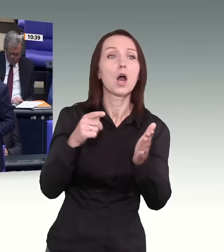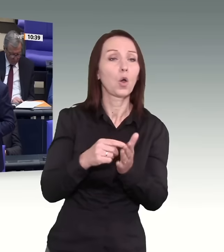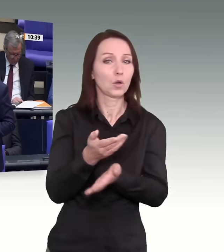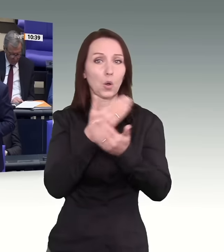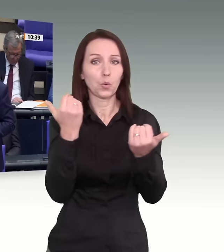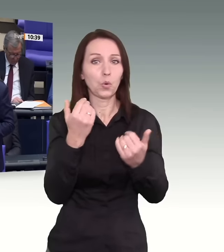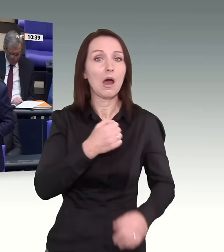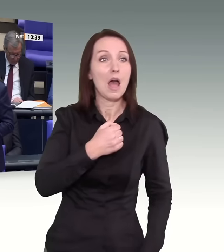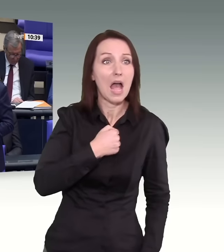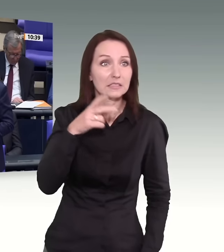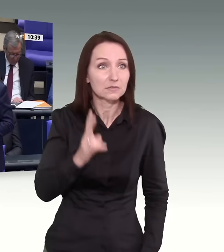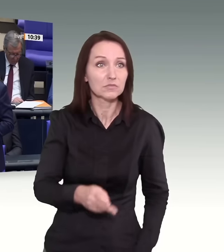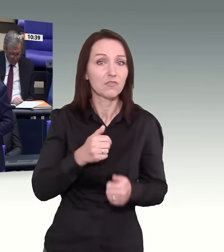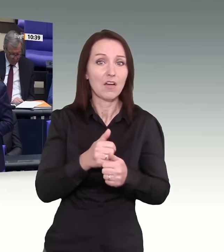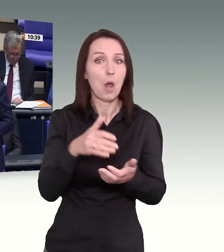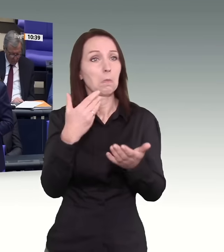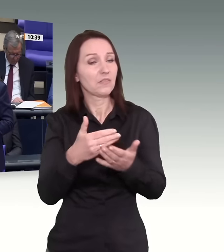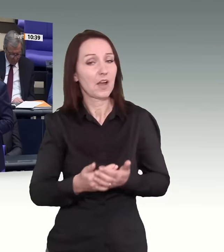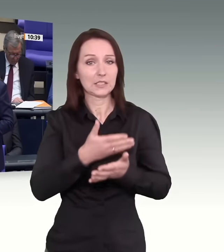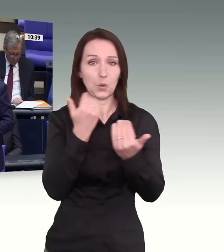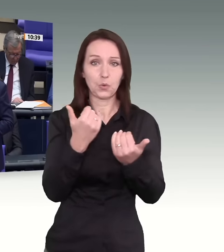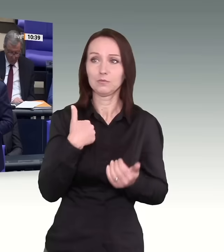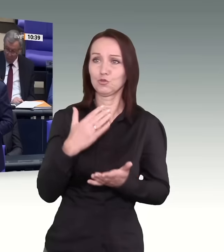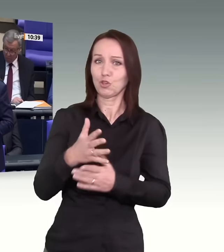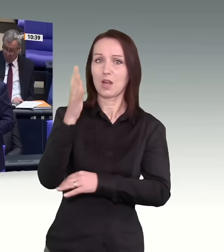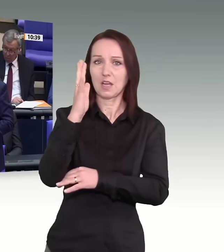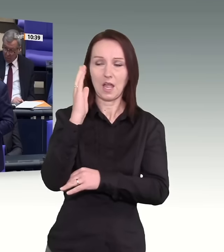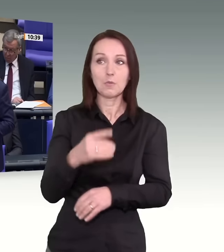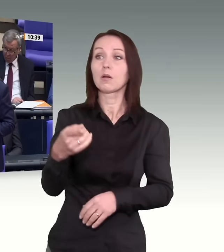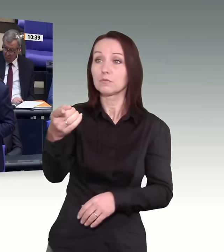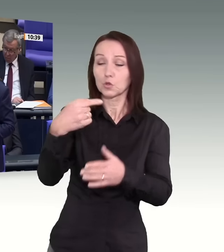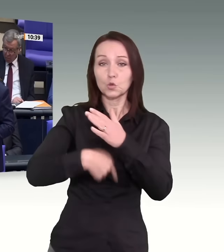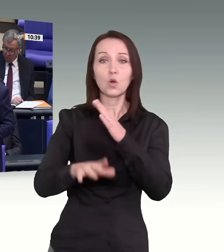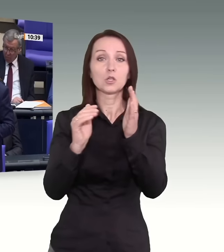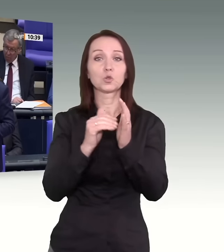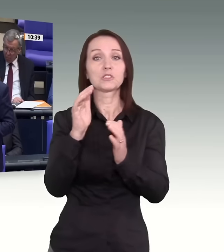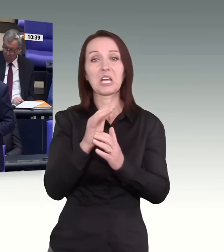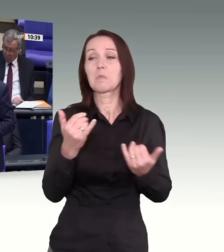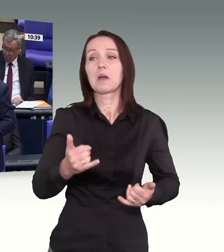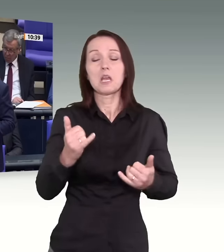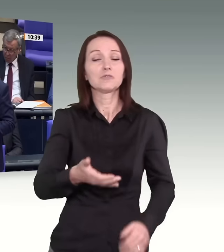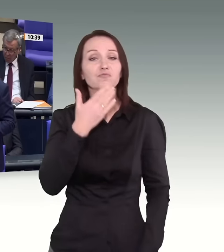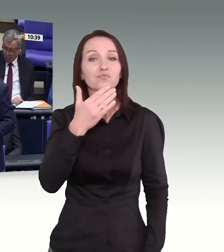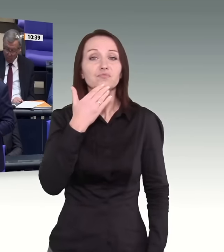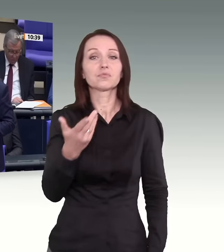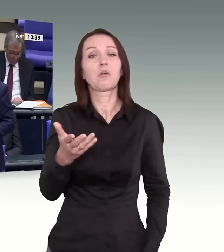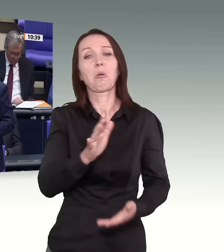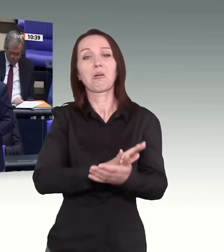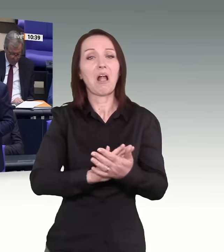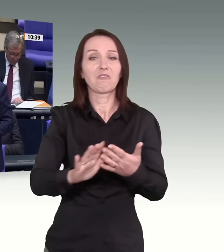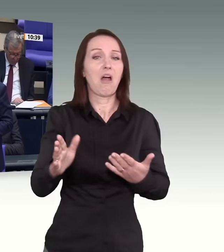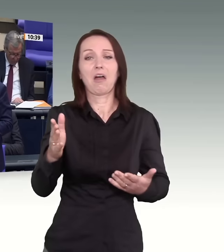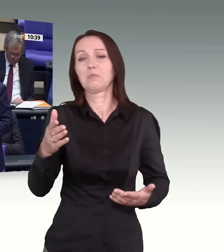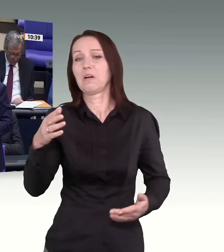Sie ein System, wie ich es in meiner Rede ausgeführt habe, etabliert haben, in dem es ausreicht, einen Pass von einer der ärmsten, kaputtesten,